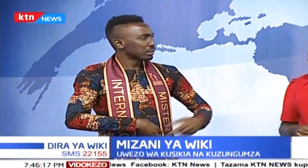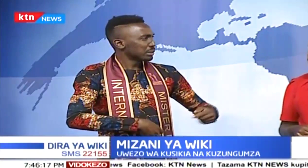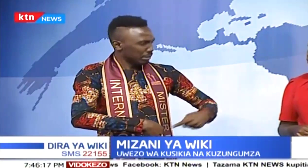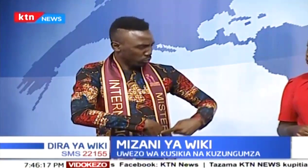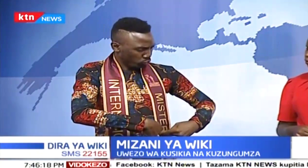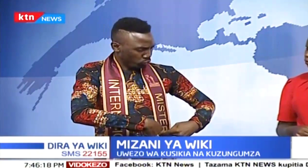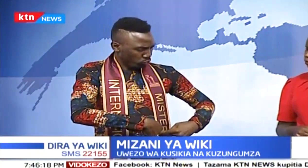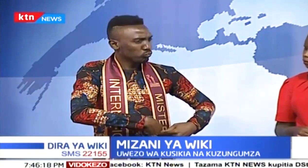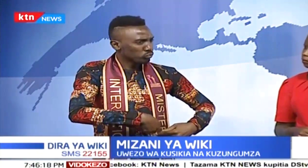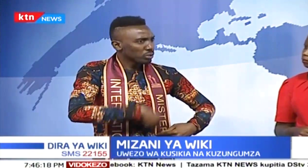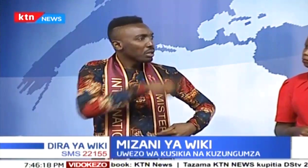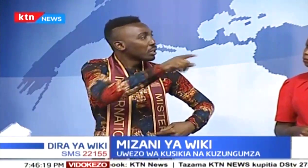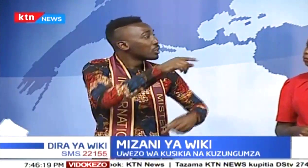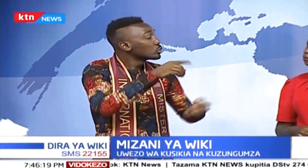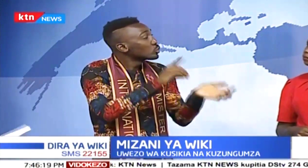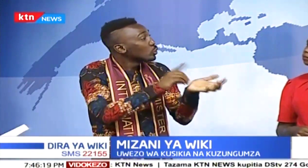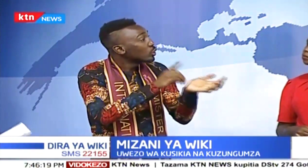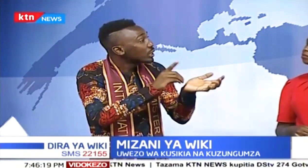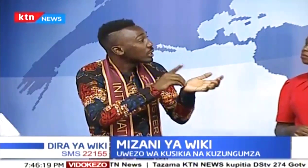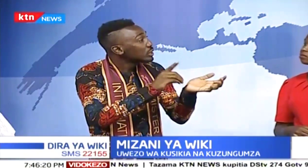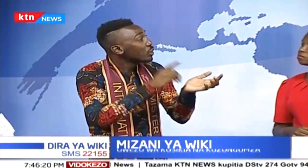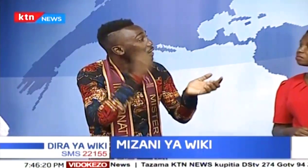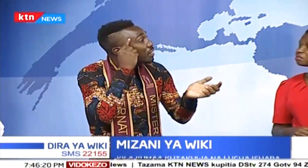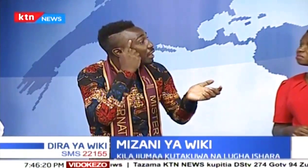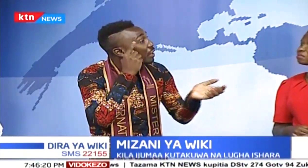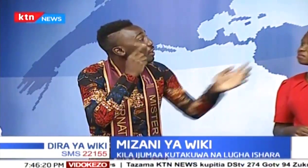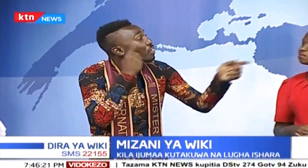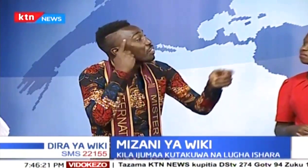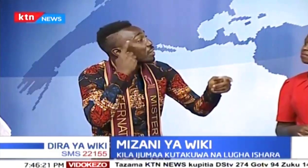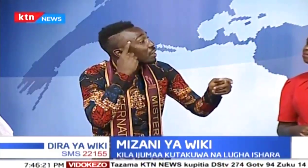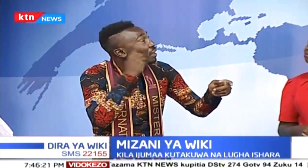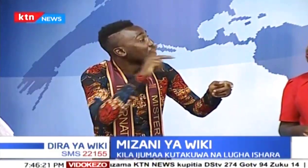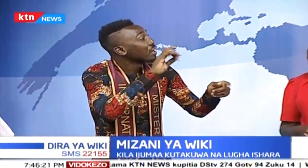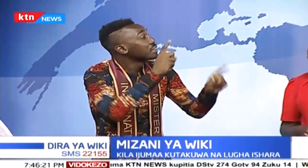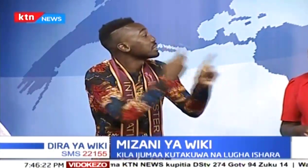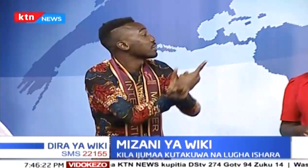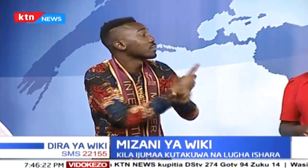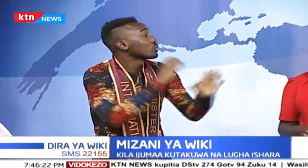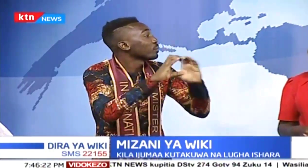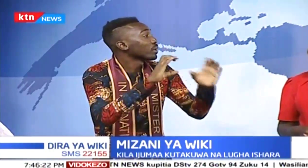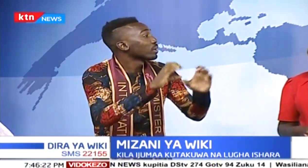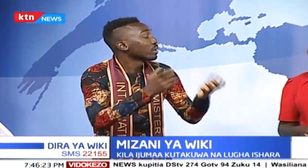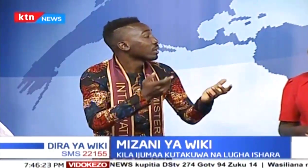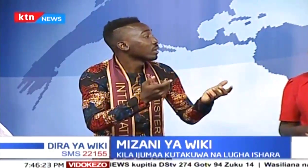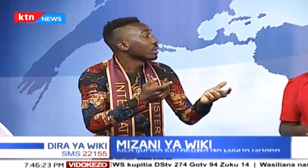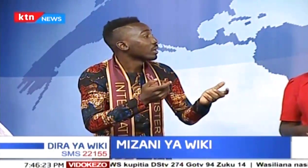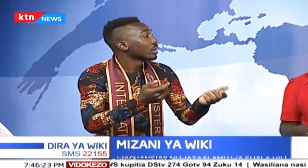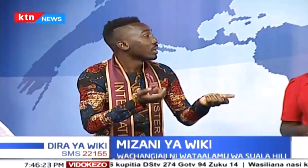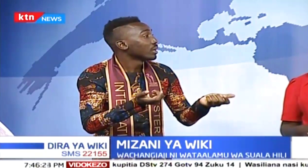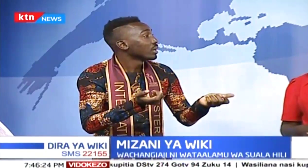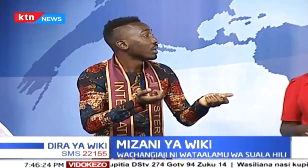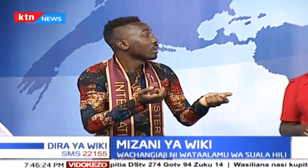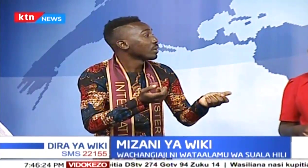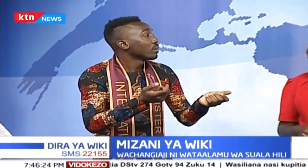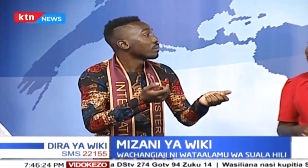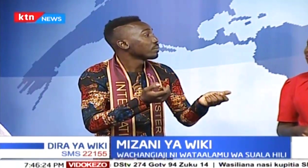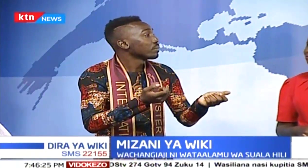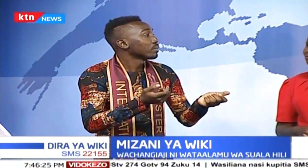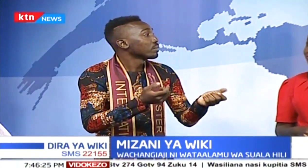wanazungumza, ukisema pengine nasikia uchungu na uonyeshe kwa ishara,